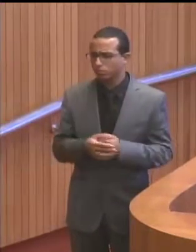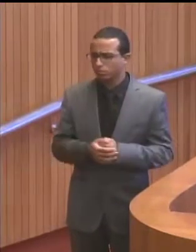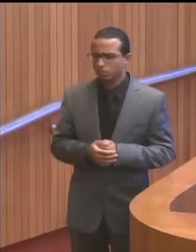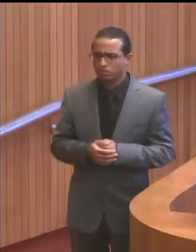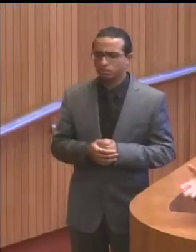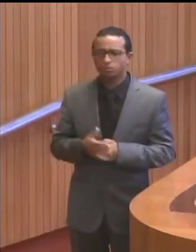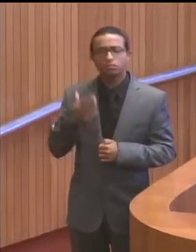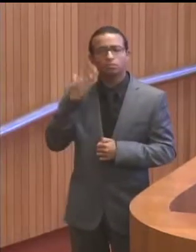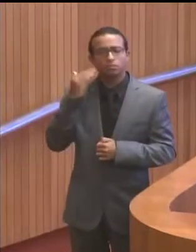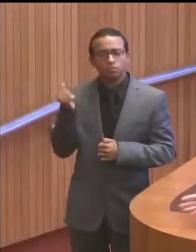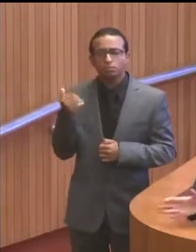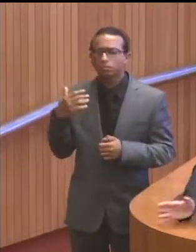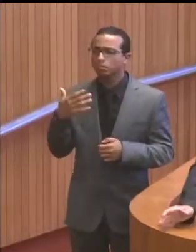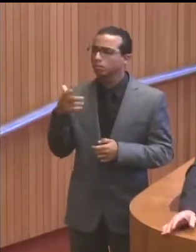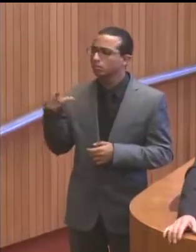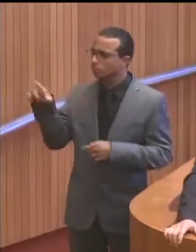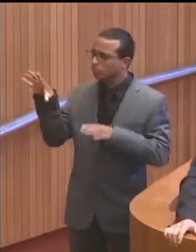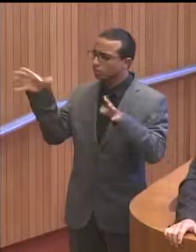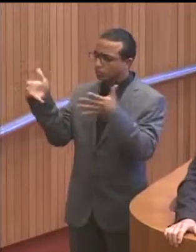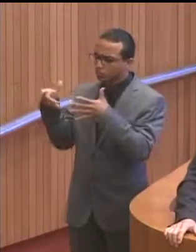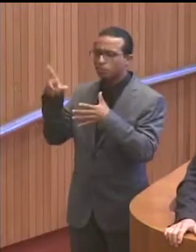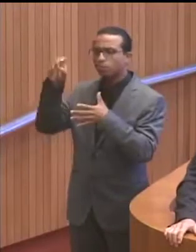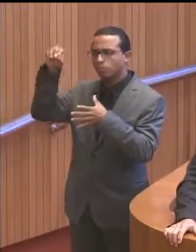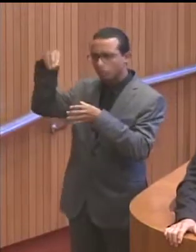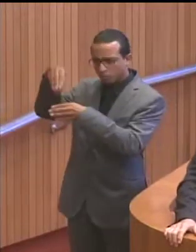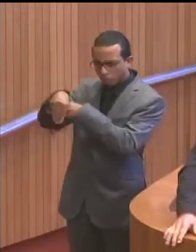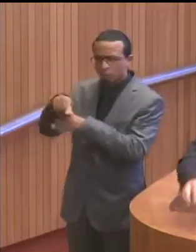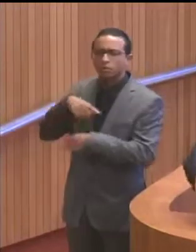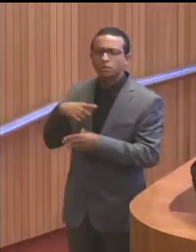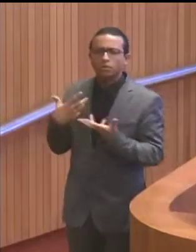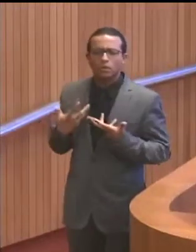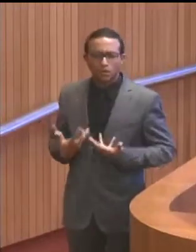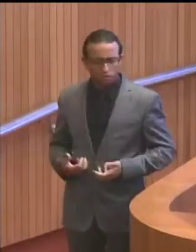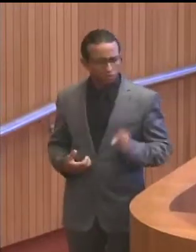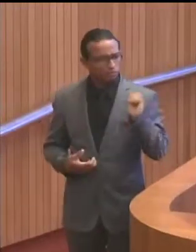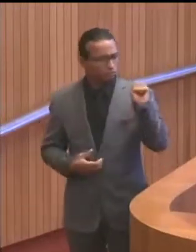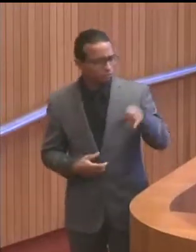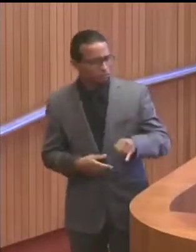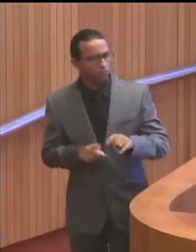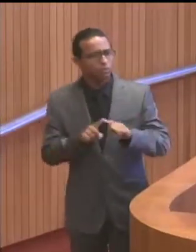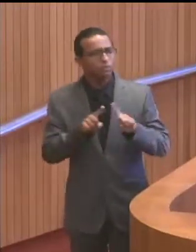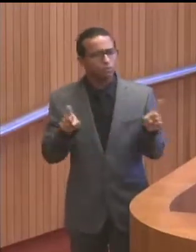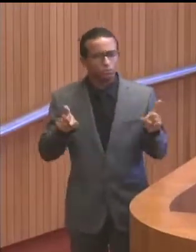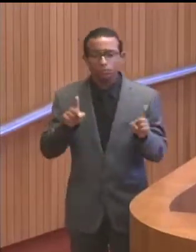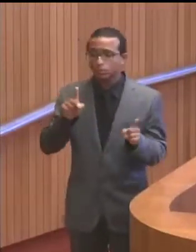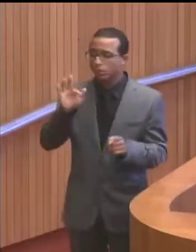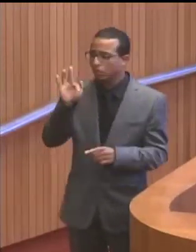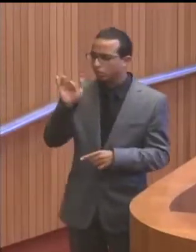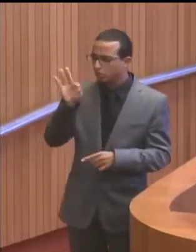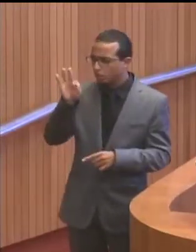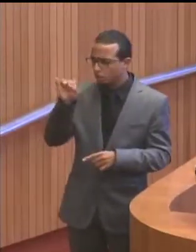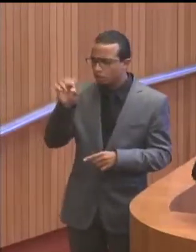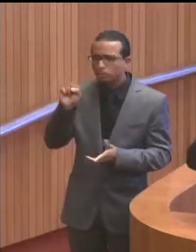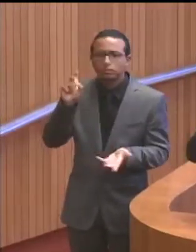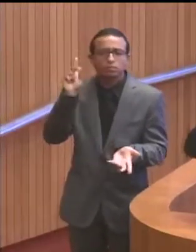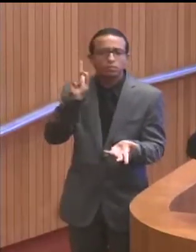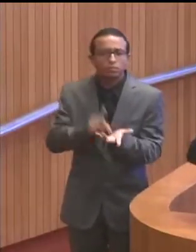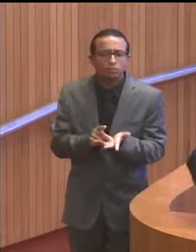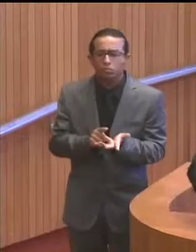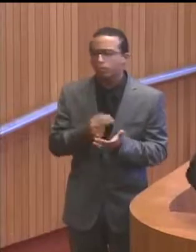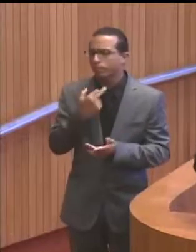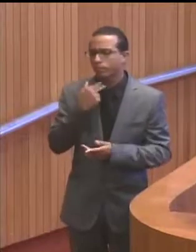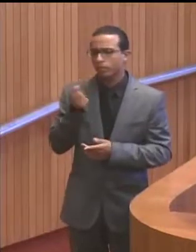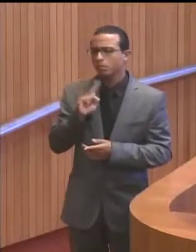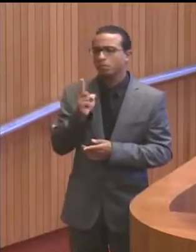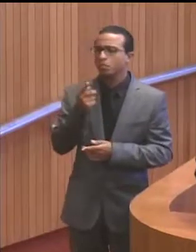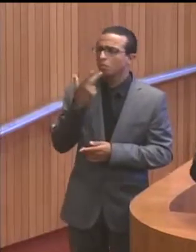cansaço do nosso grupo pode até existir. Mas os fatos, eles são fatos que não podem nunca